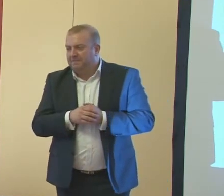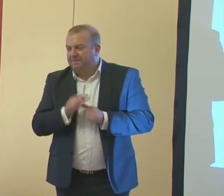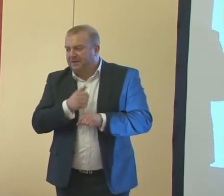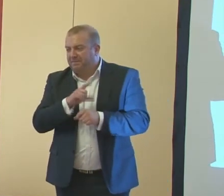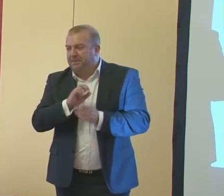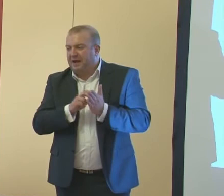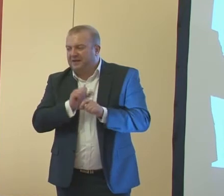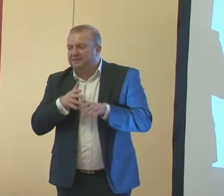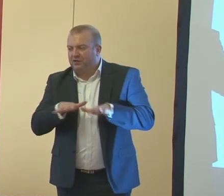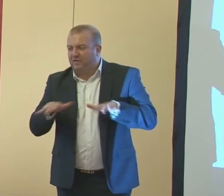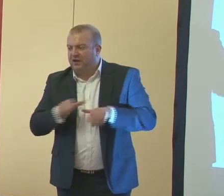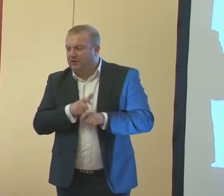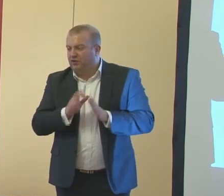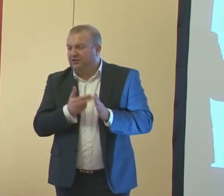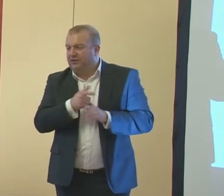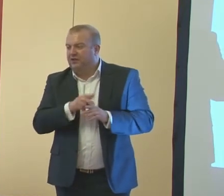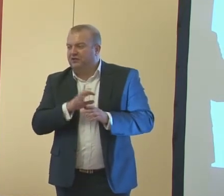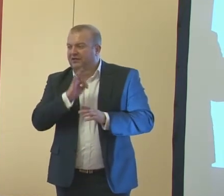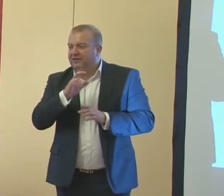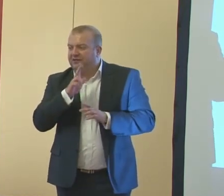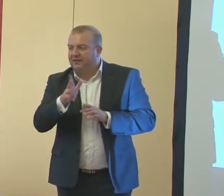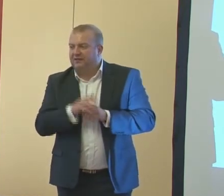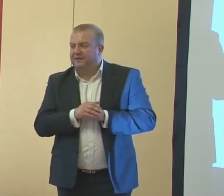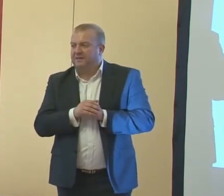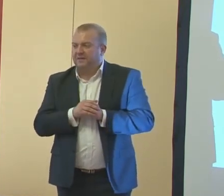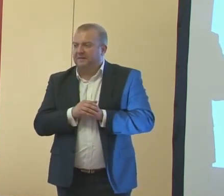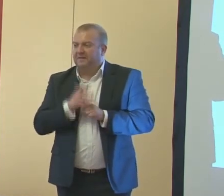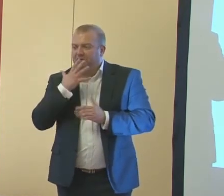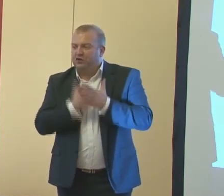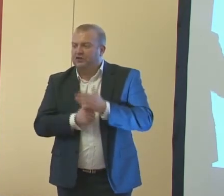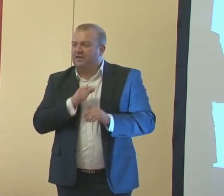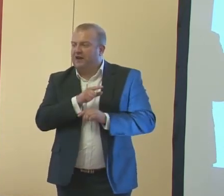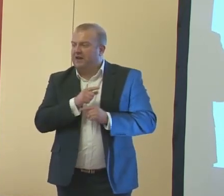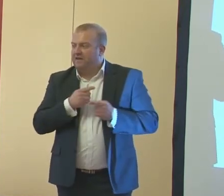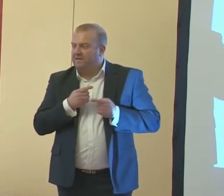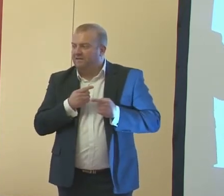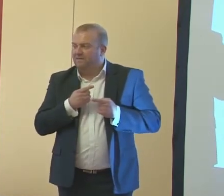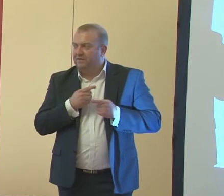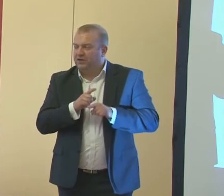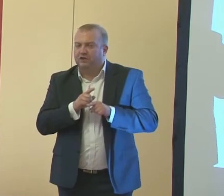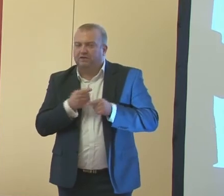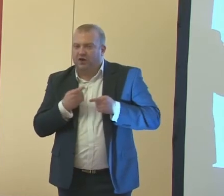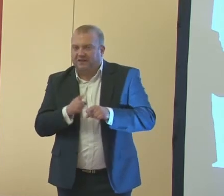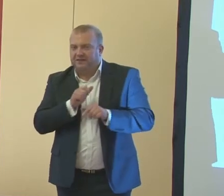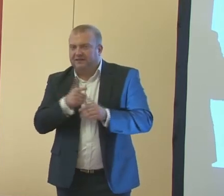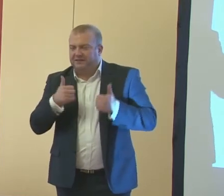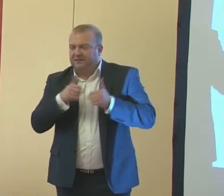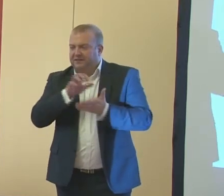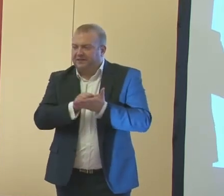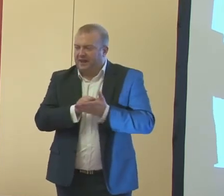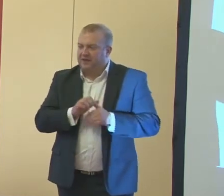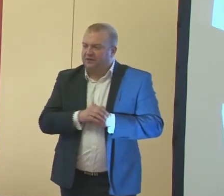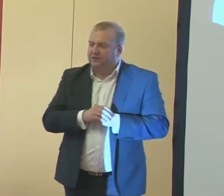Stąd też technologie informacyjno-komunikacyjne wykorzystywane w organizacji zajęć rywalidacyjnych, dostosowaniu